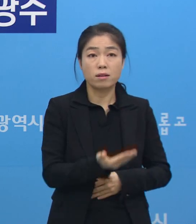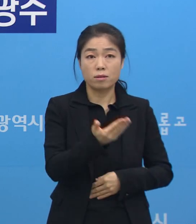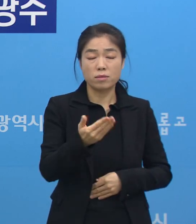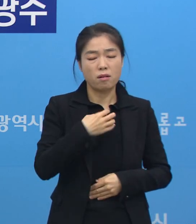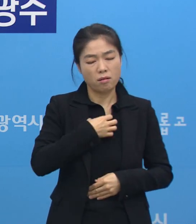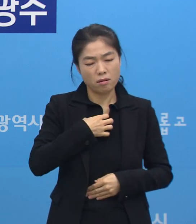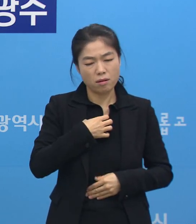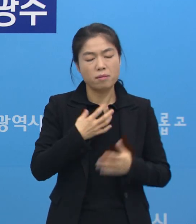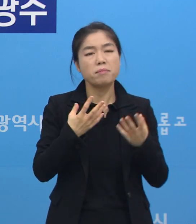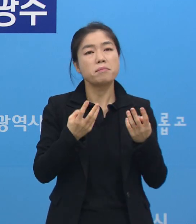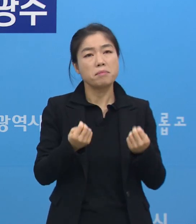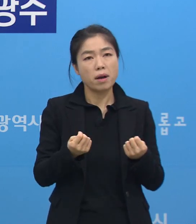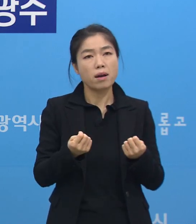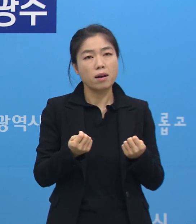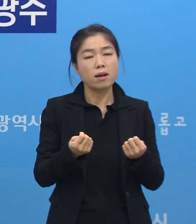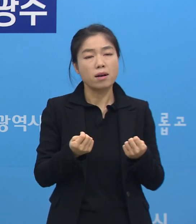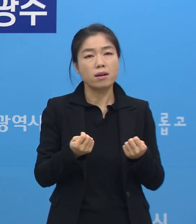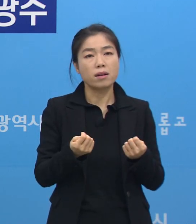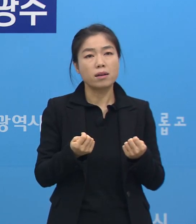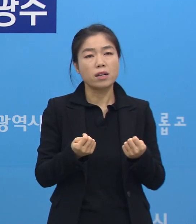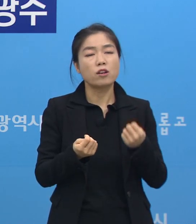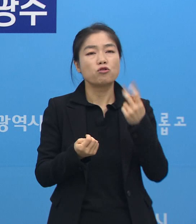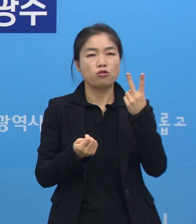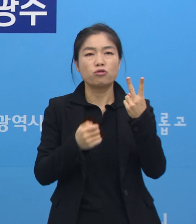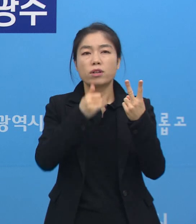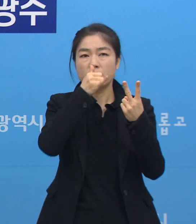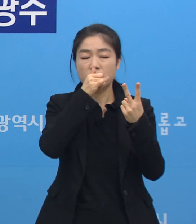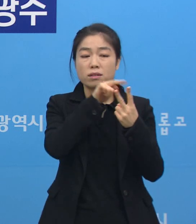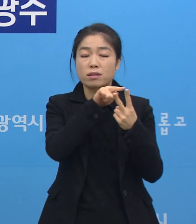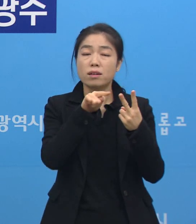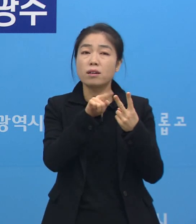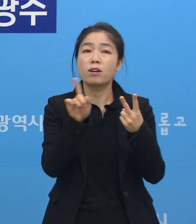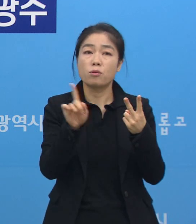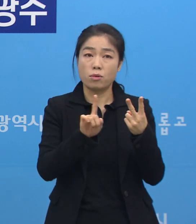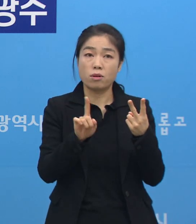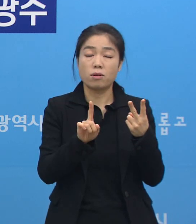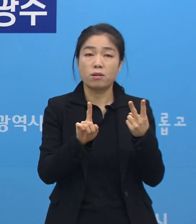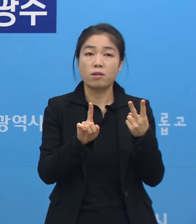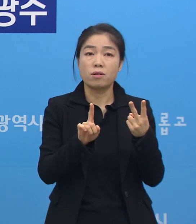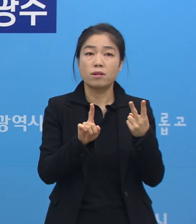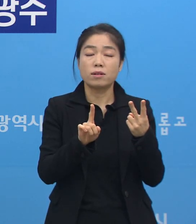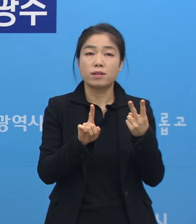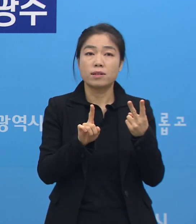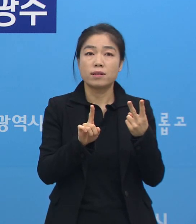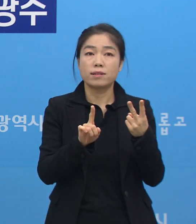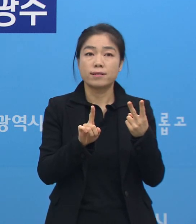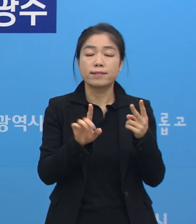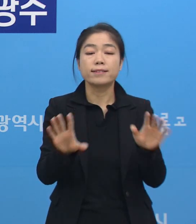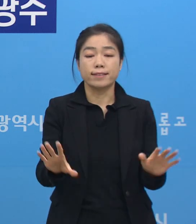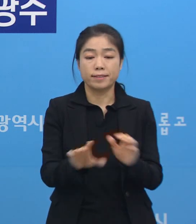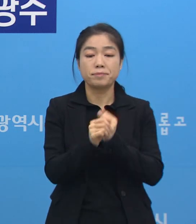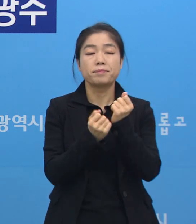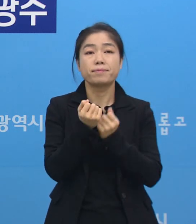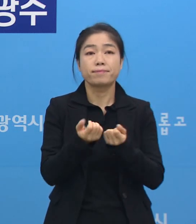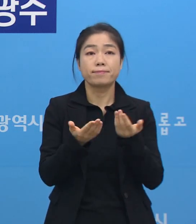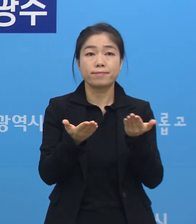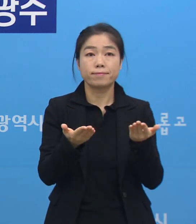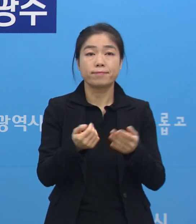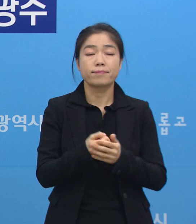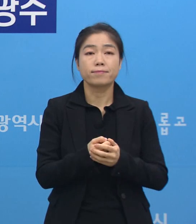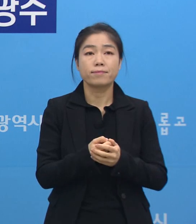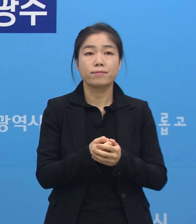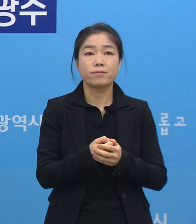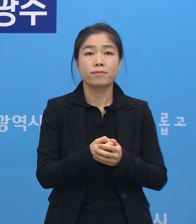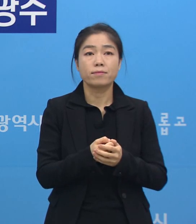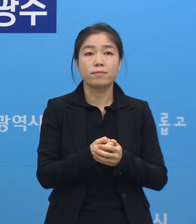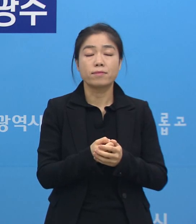걱정하고 계신 분이 두 부분이 두 가지 있습니다. 그 부분에 대해서 요약 설명 드리겠습니다. 먼저